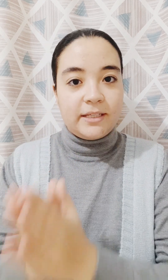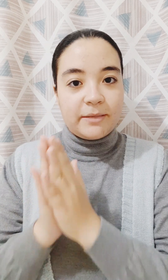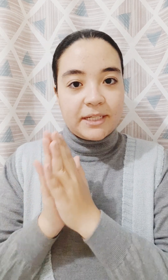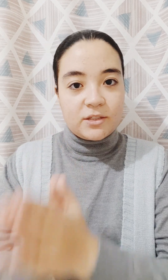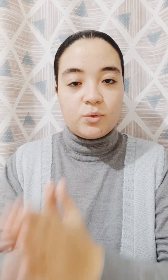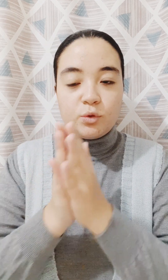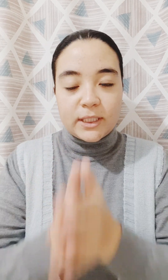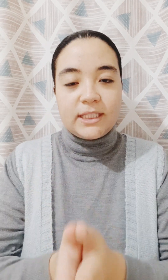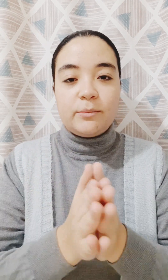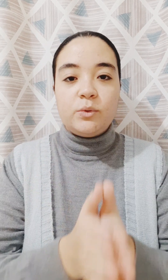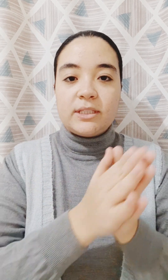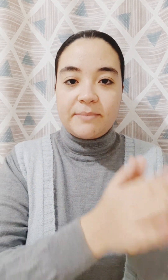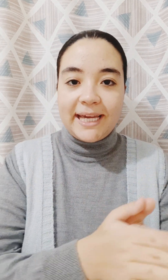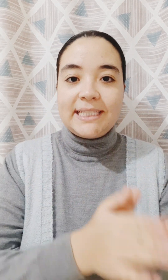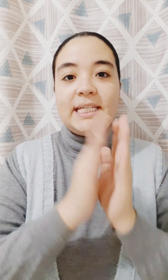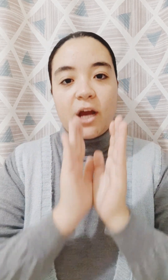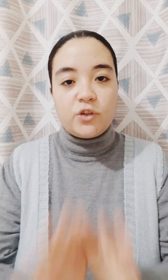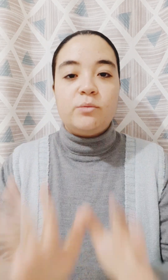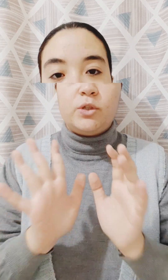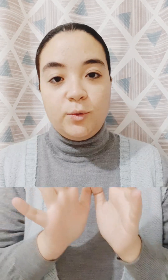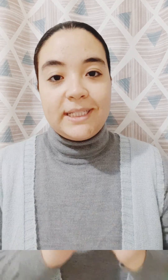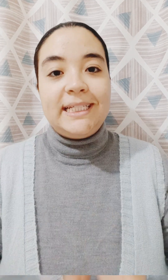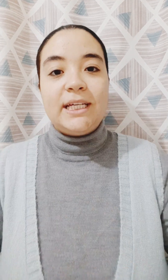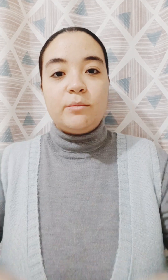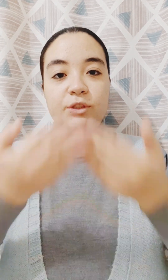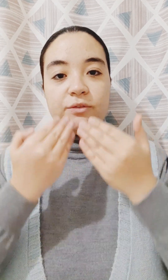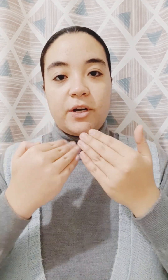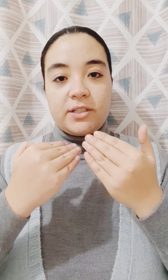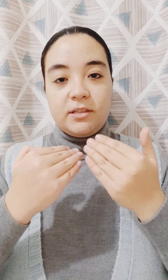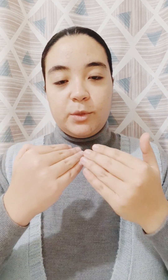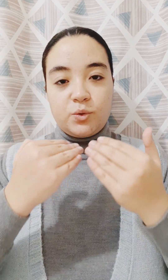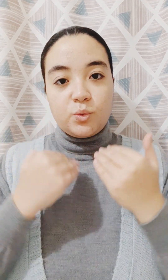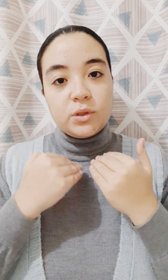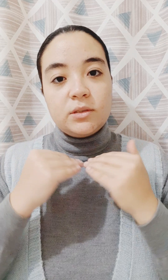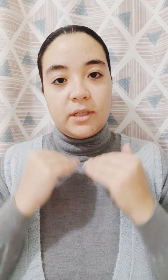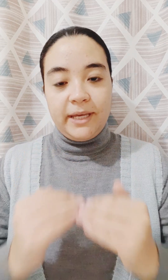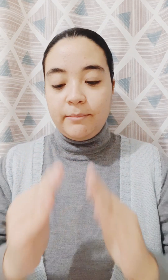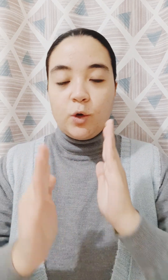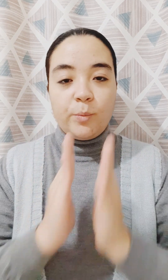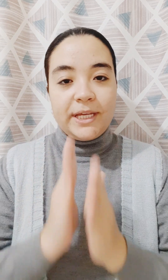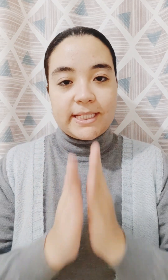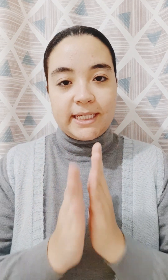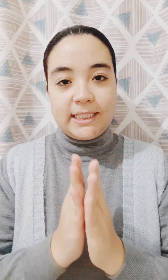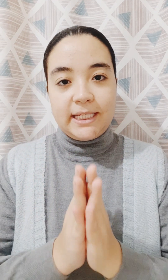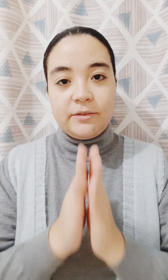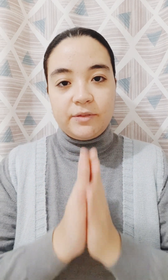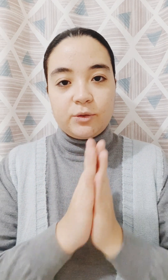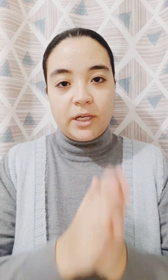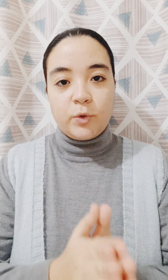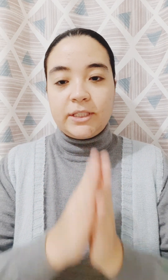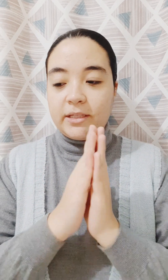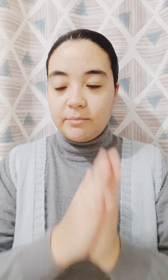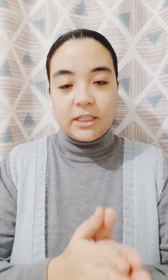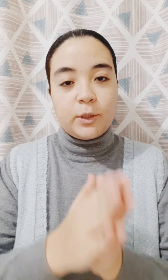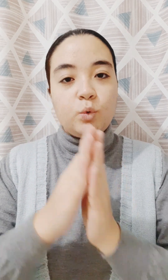اللي هي بتاعة السجود. وبعد كده بنقول التسبيحات دي عشر مرات. بعد ذلك نرفع راسنا من السجود و بين السجدتين في دعاء المعتاد بعد ذلك نقول